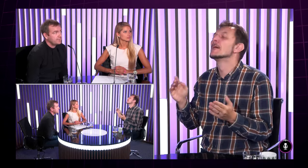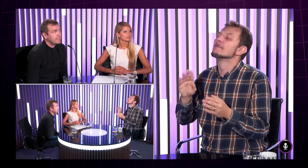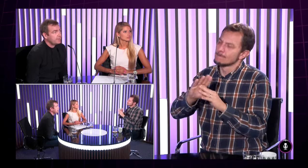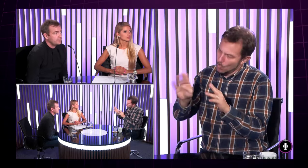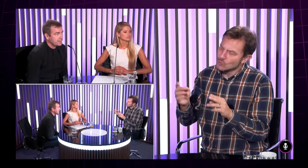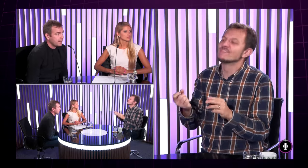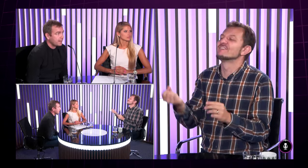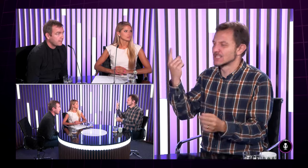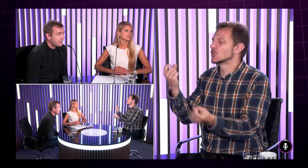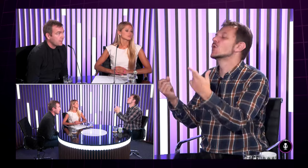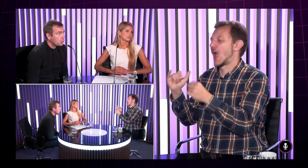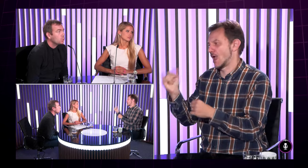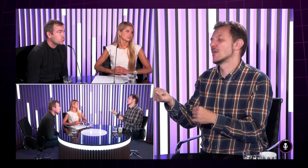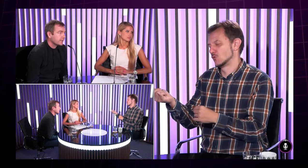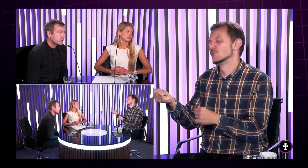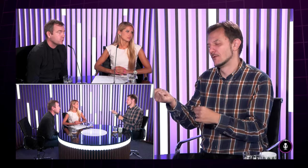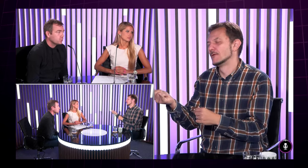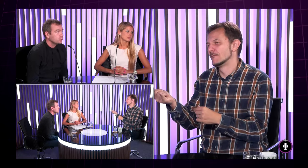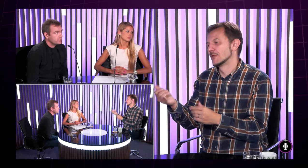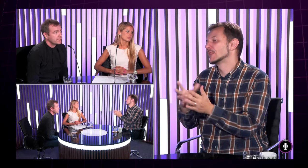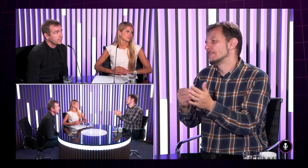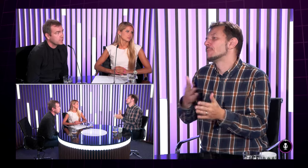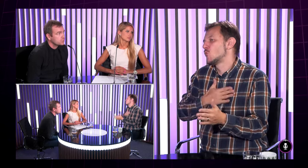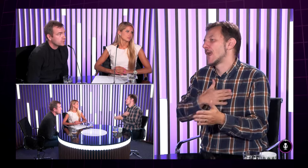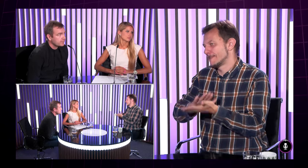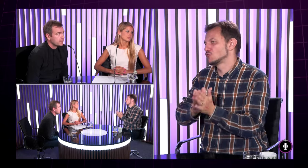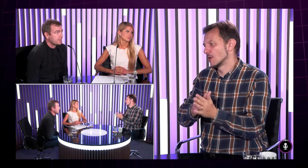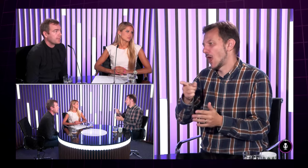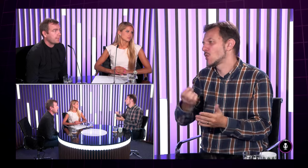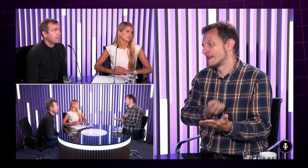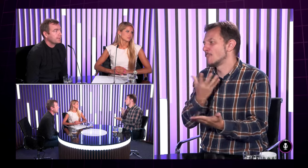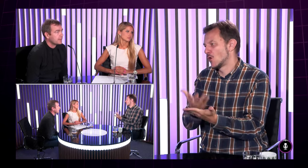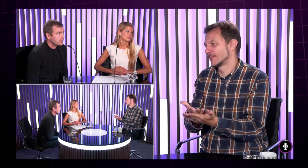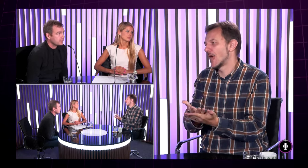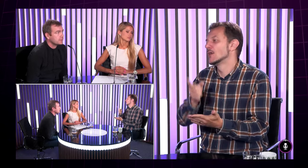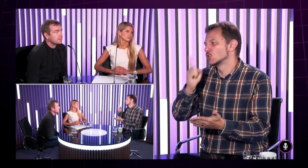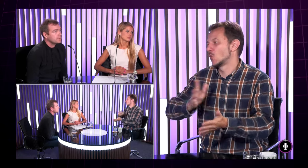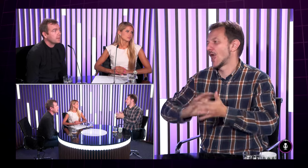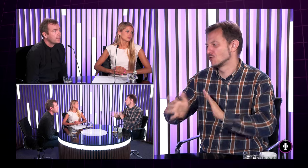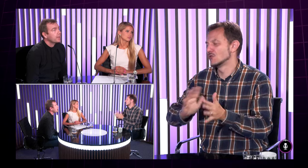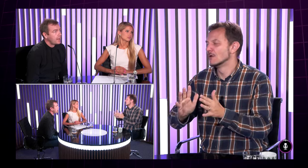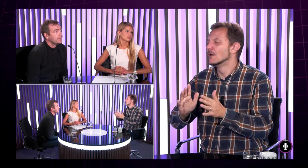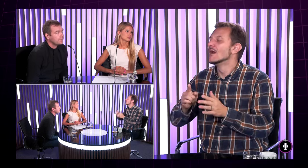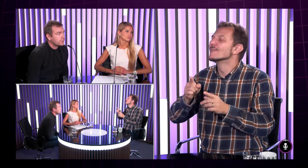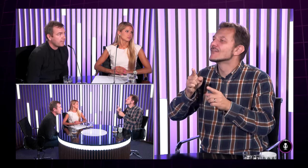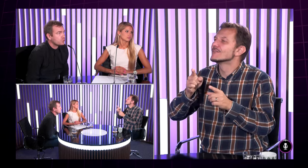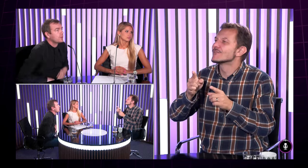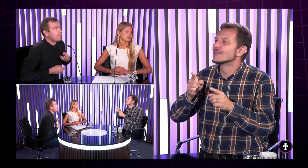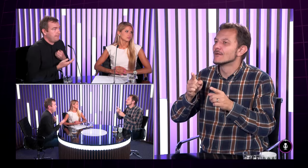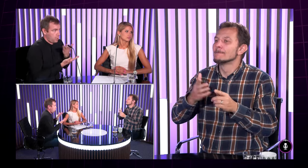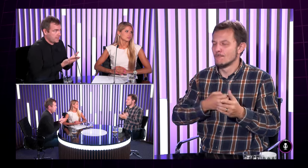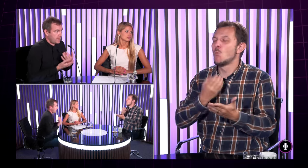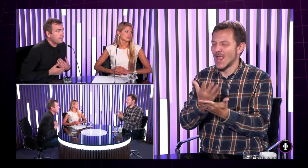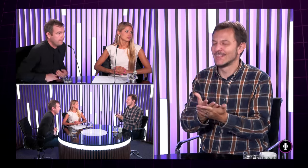nejaké verejné videá veľmi nemáme už existujú už vznikli sú samozrejme máme aj napríklad aj moja